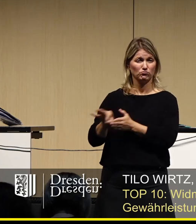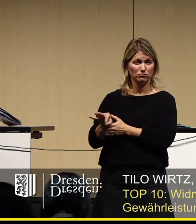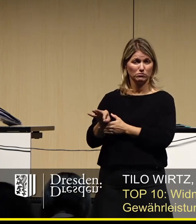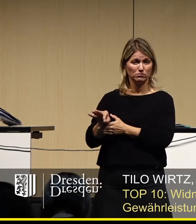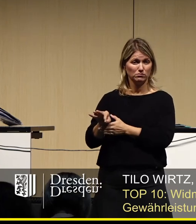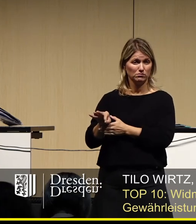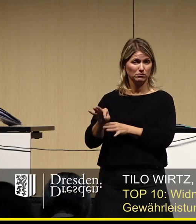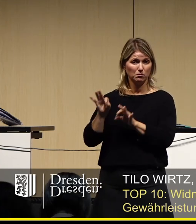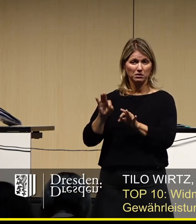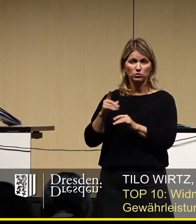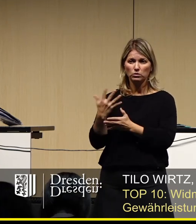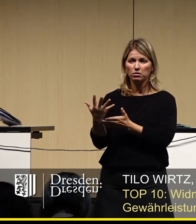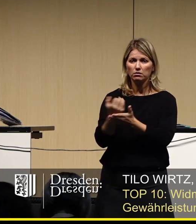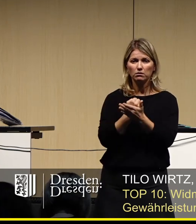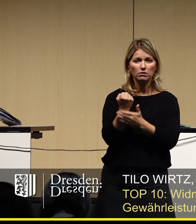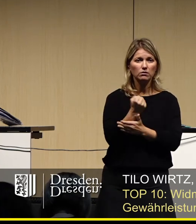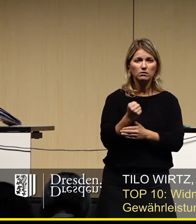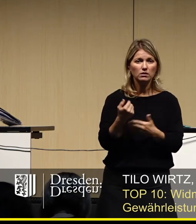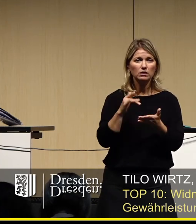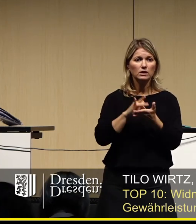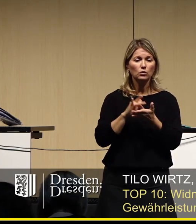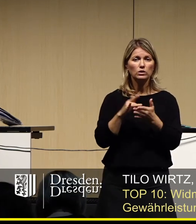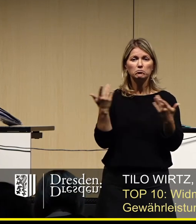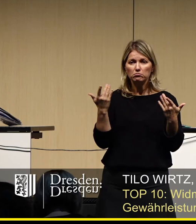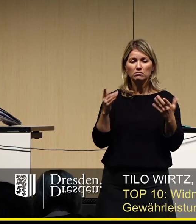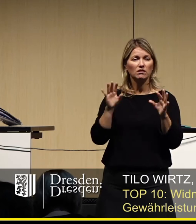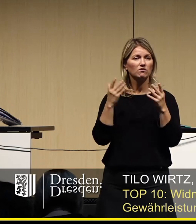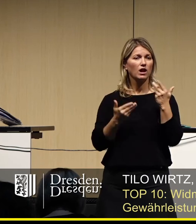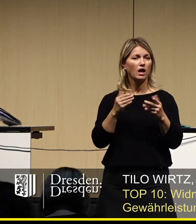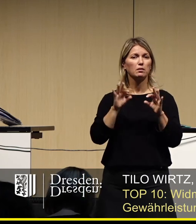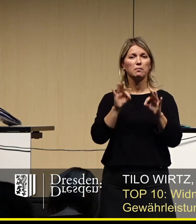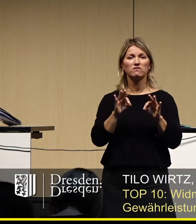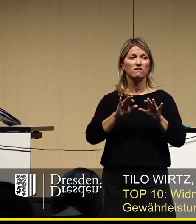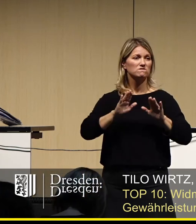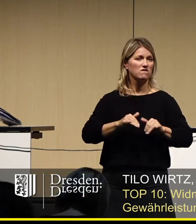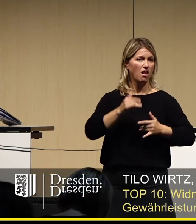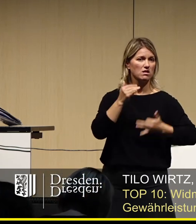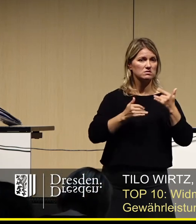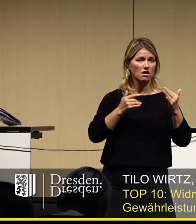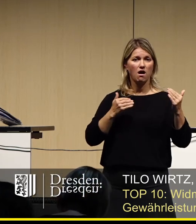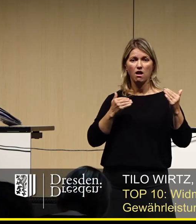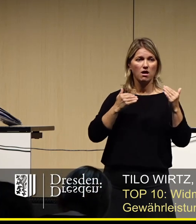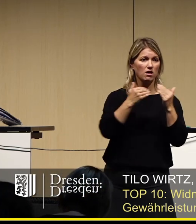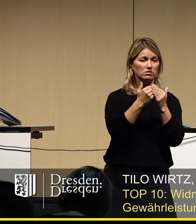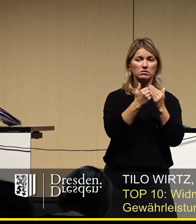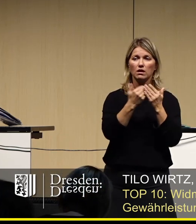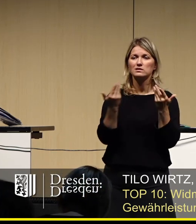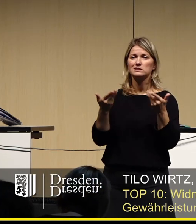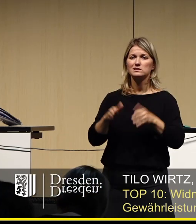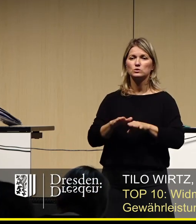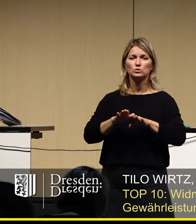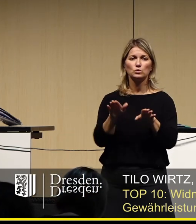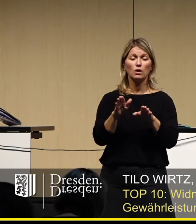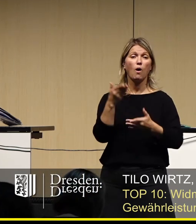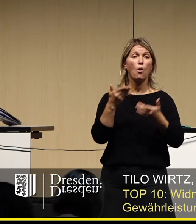keinen Umsatz machen zu können, entweder weil der Markt aufgrund der Feldzahlen, die uns dazu zwingen, geschlossen werden muss oder